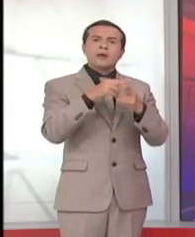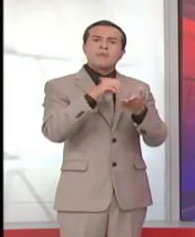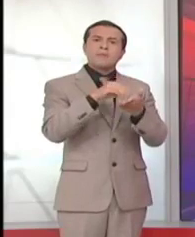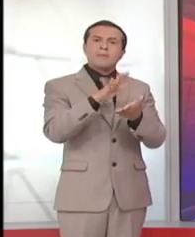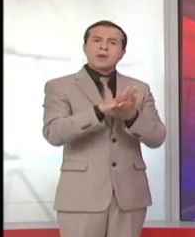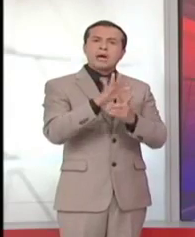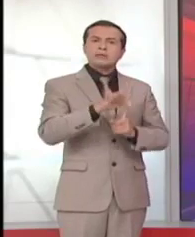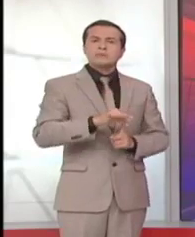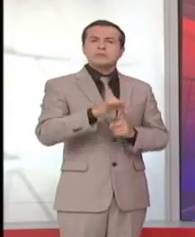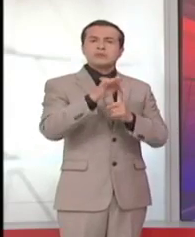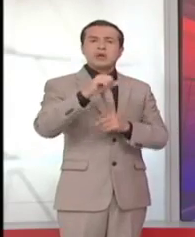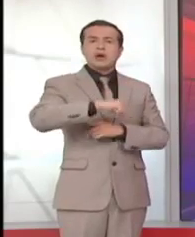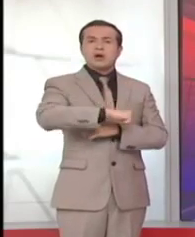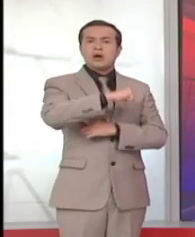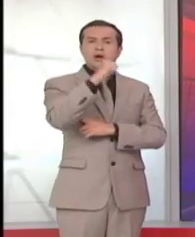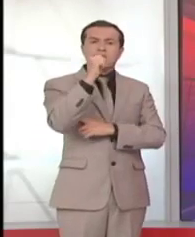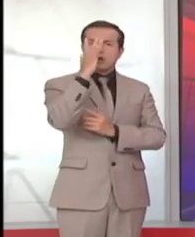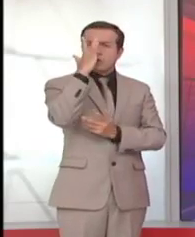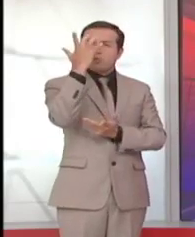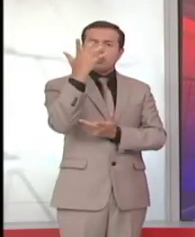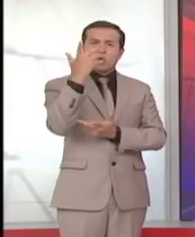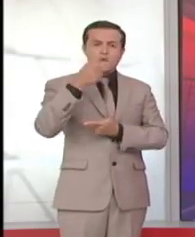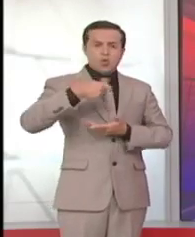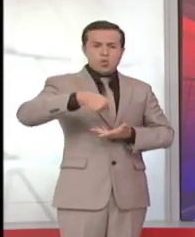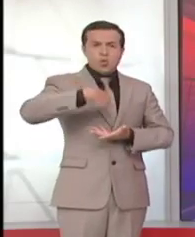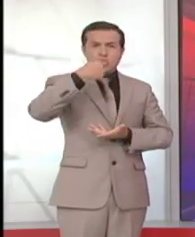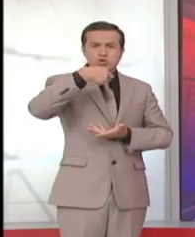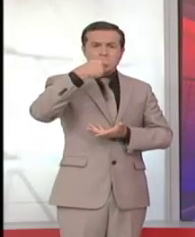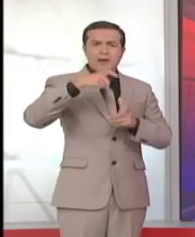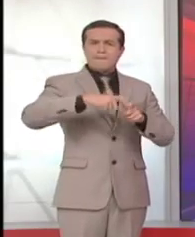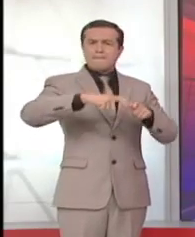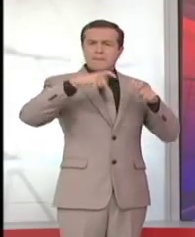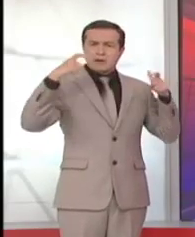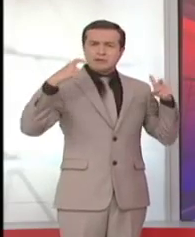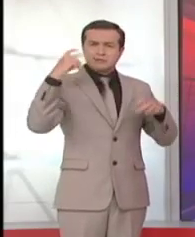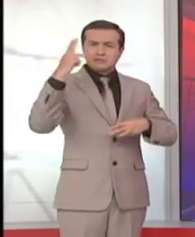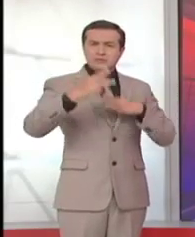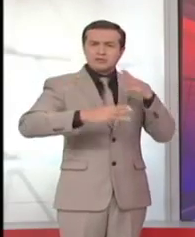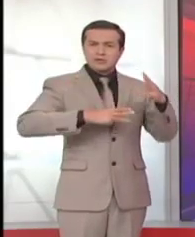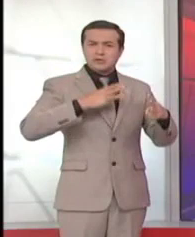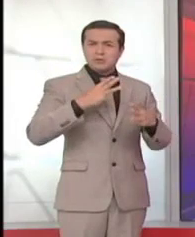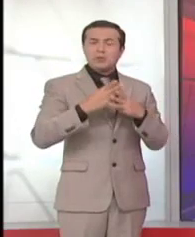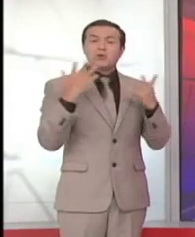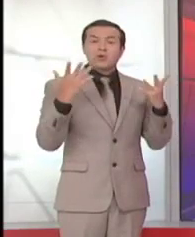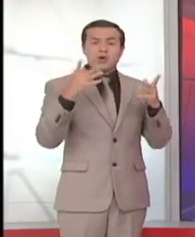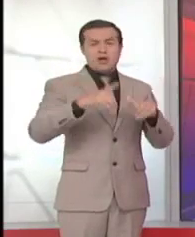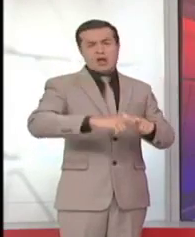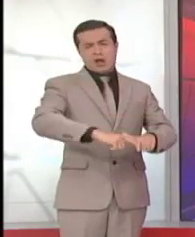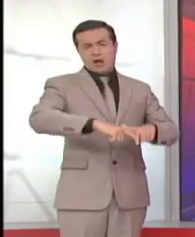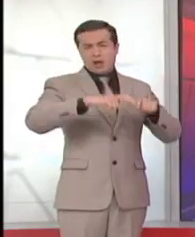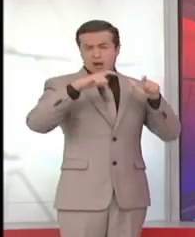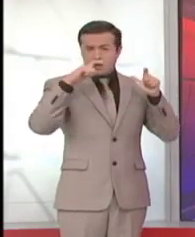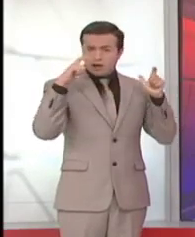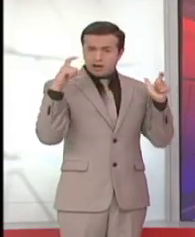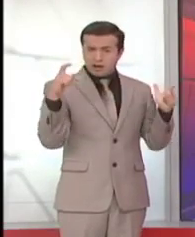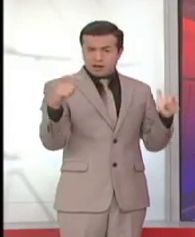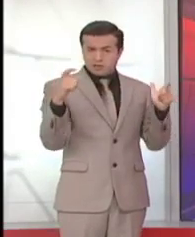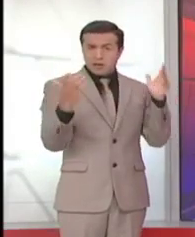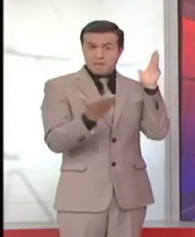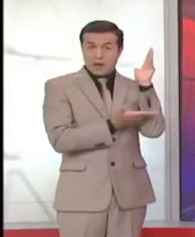récord Guinness al presentar la cuchara de palo más grande del mundo. Se trata de una gigantesca estructura de madera que simboliza